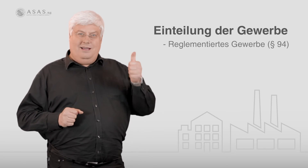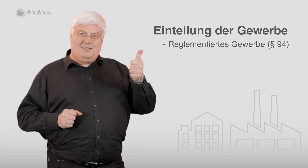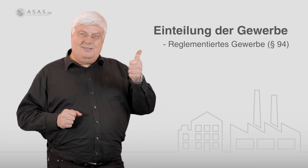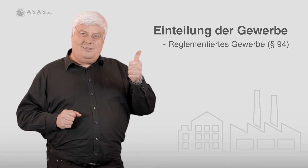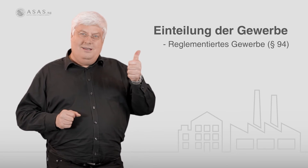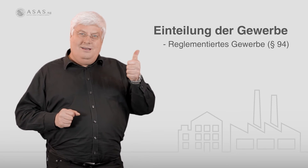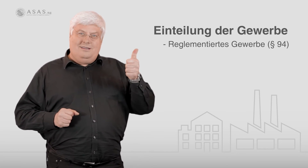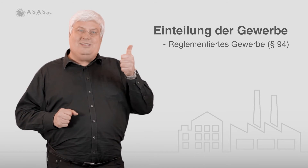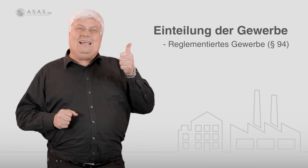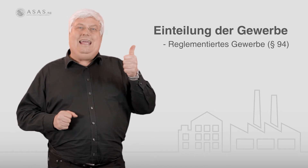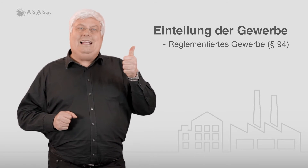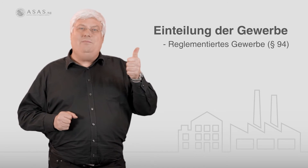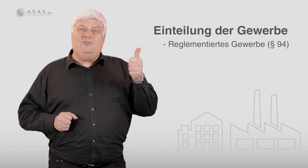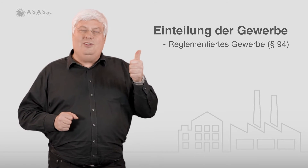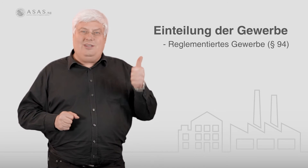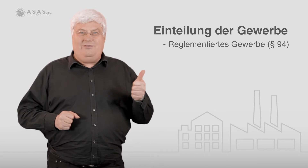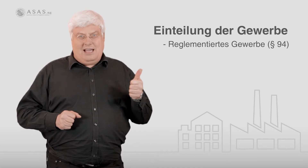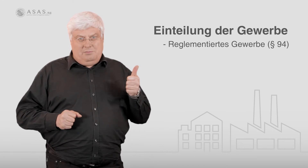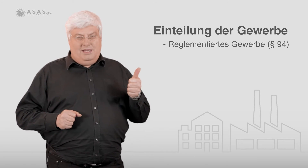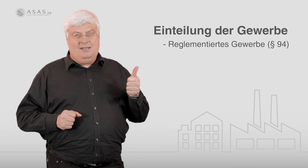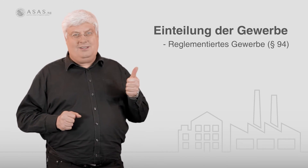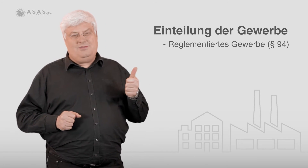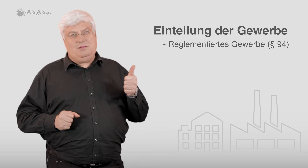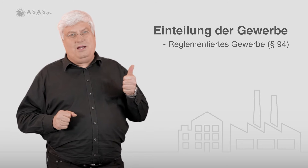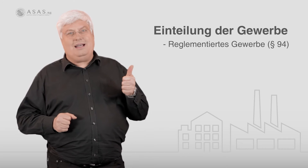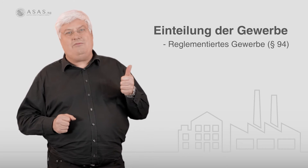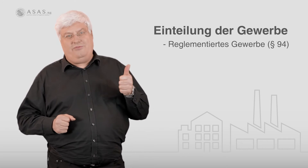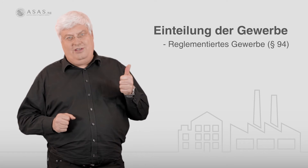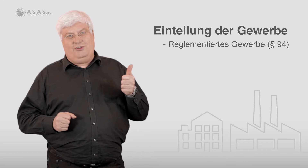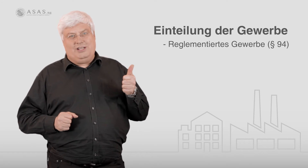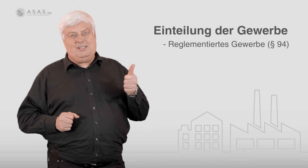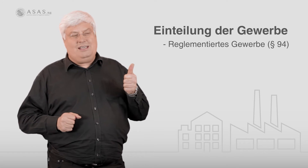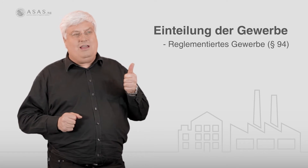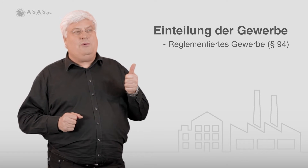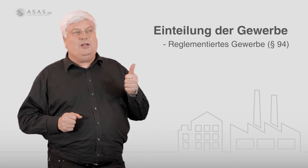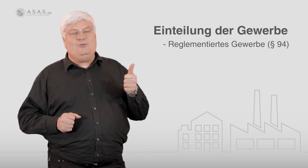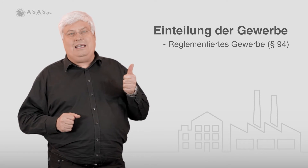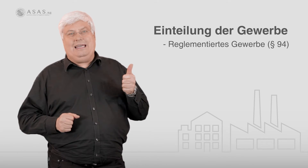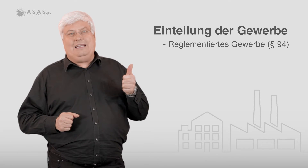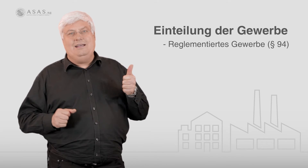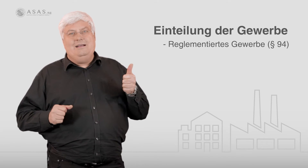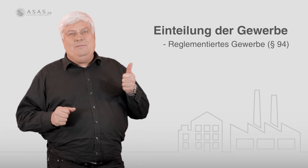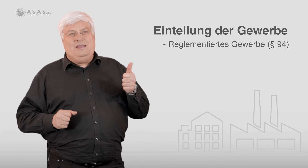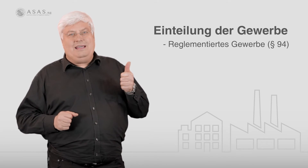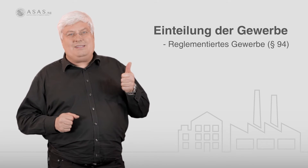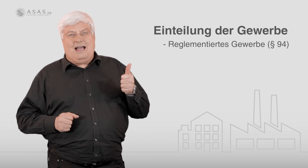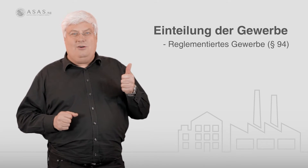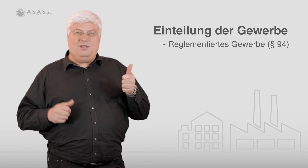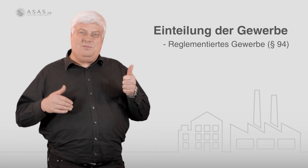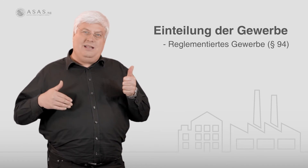Erstens das reglementierte Gewerbe, das wird in § 94 Gewerbeordnung geregelt. Hier geht es darum, dass man